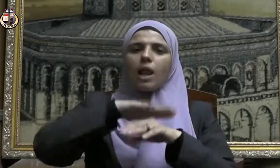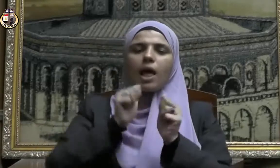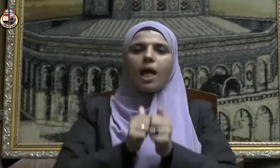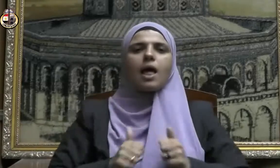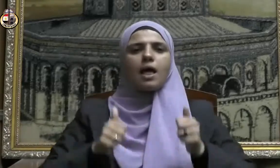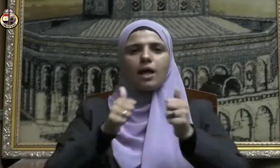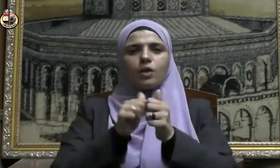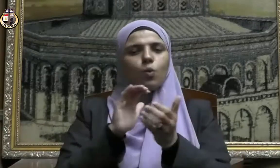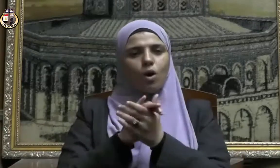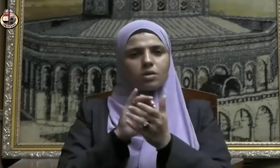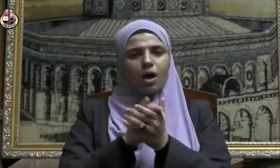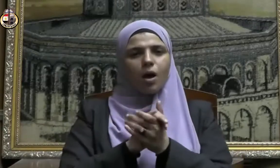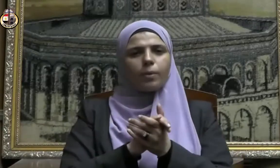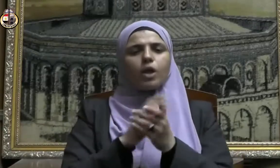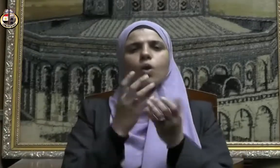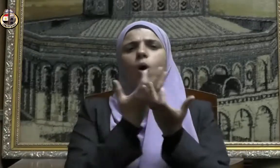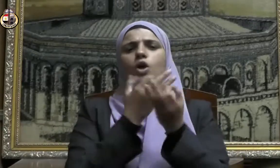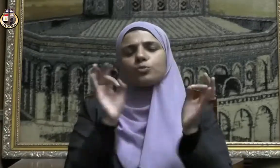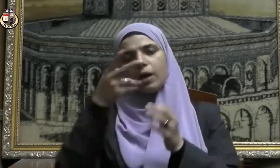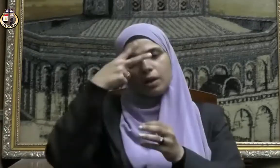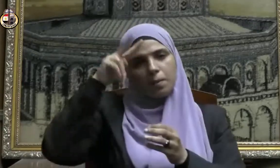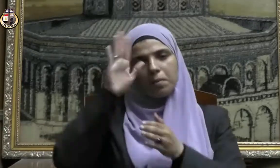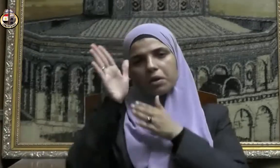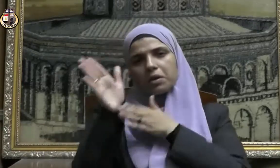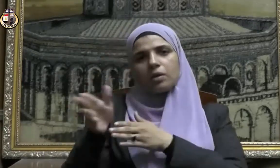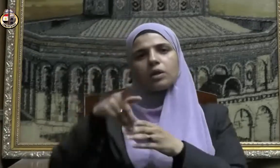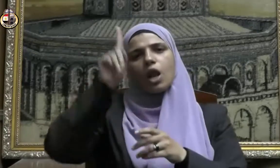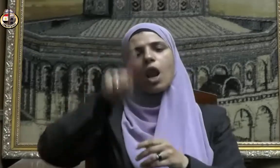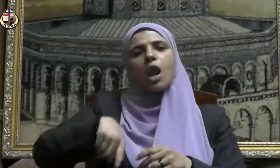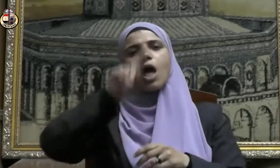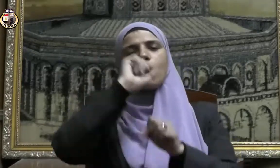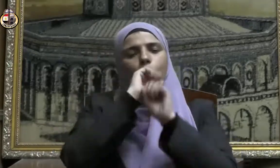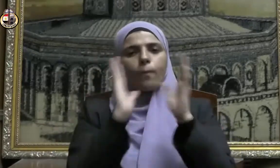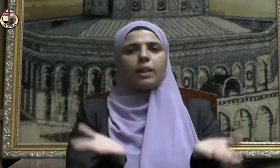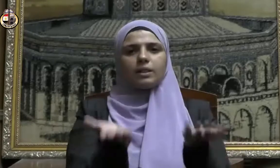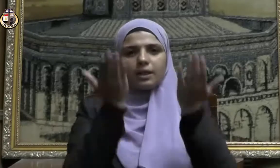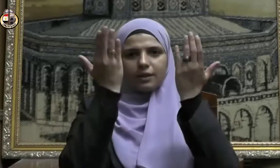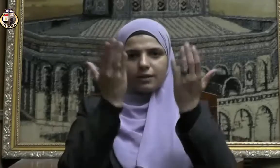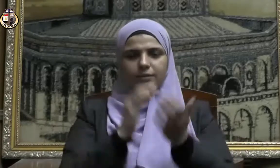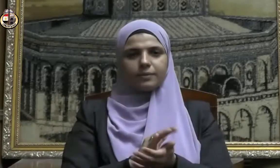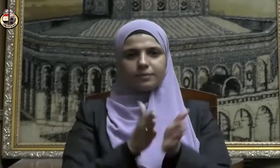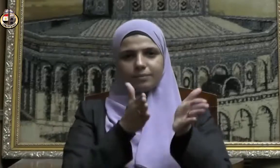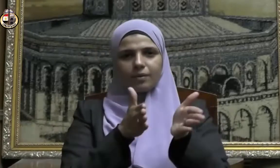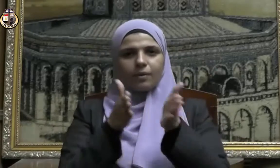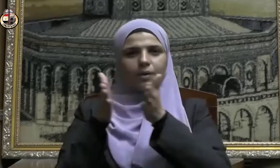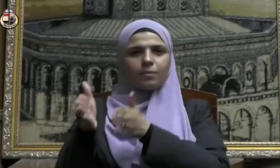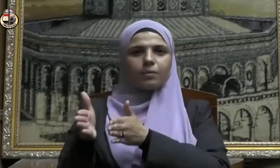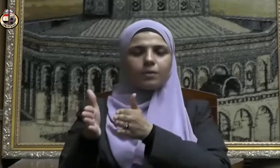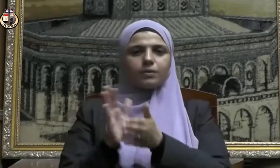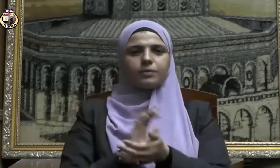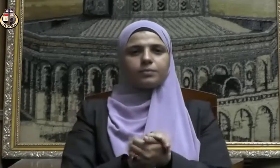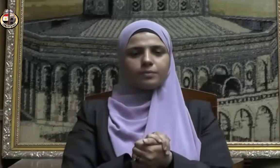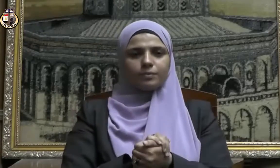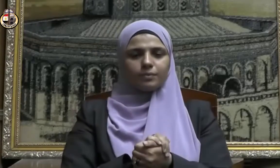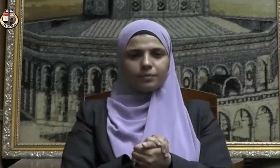آله وصحبه ومن تبعهم بإحسان إلى يوم الدين وبعد